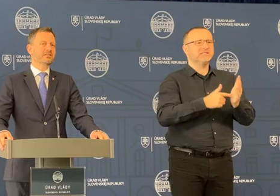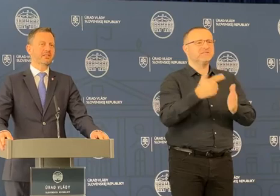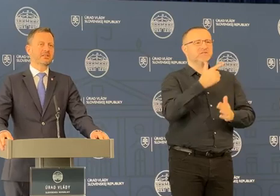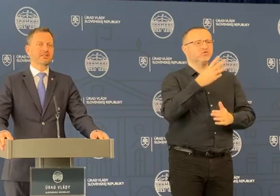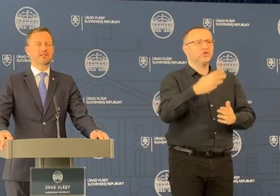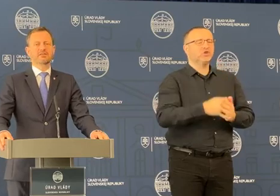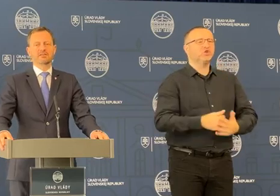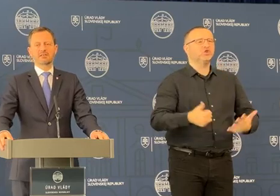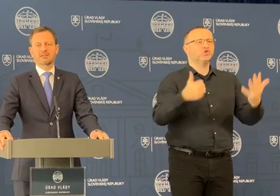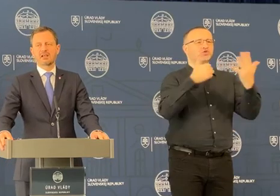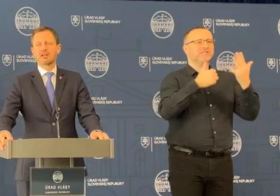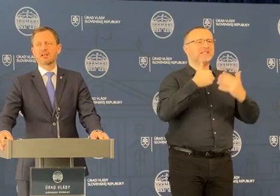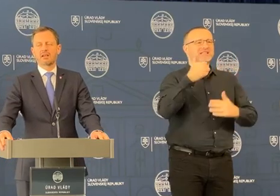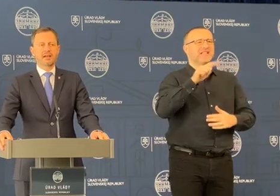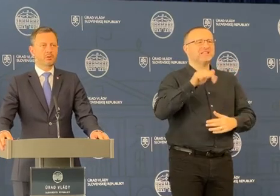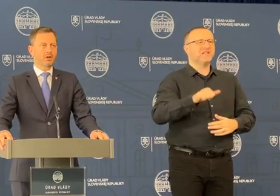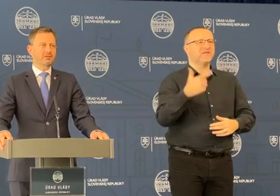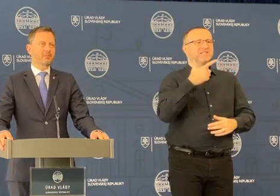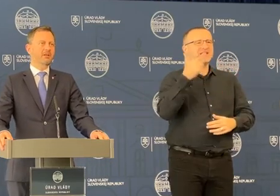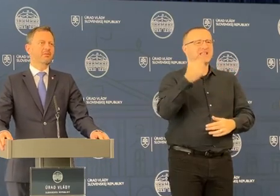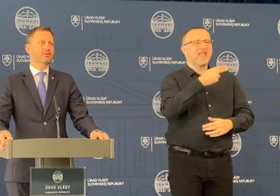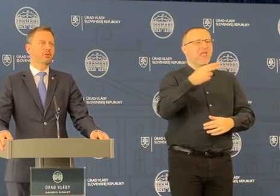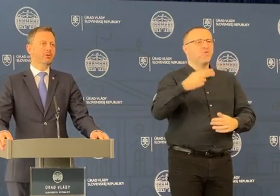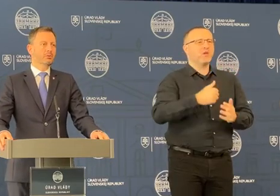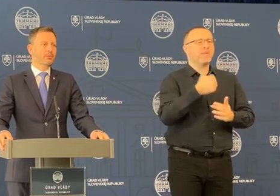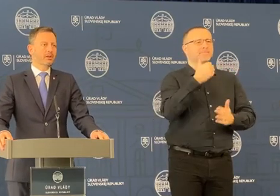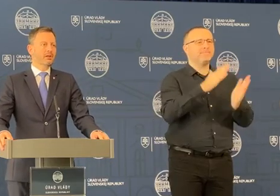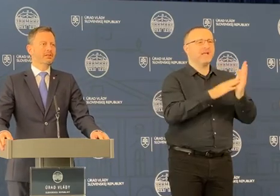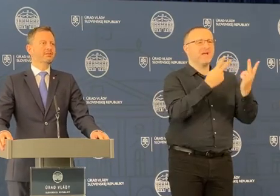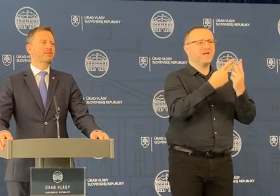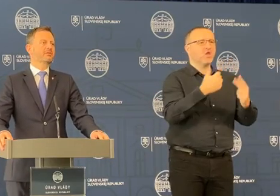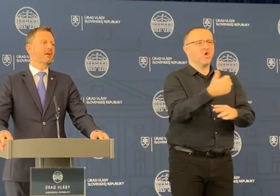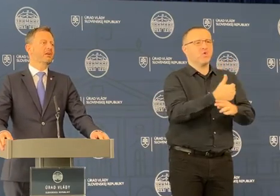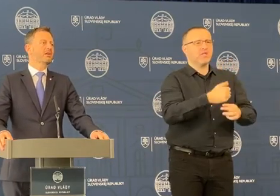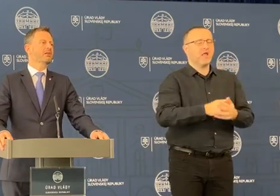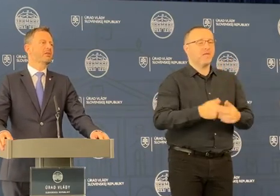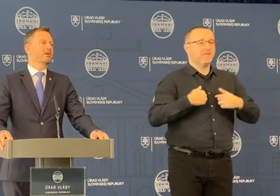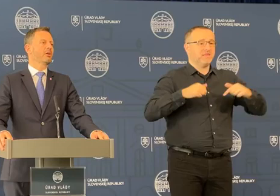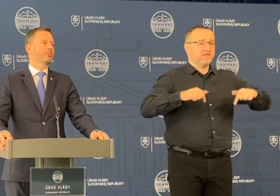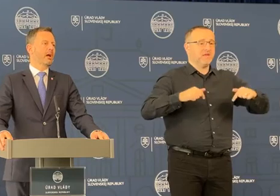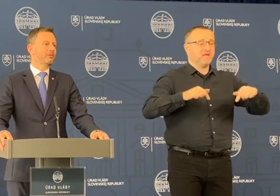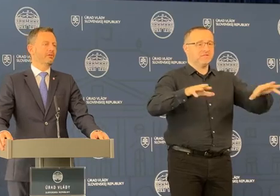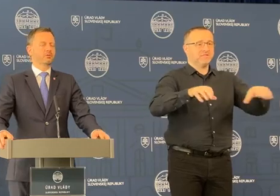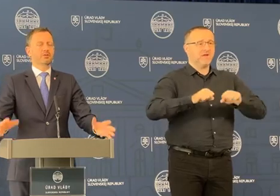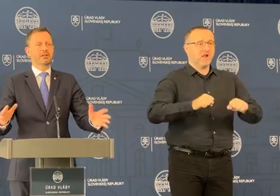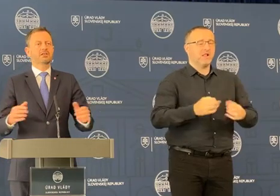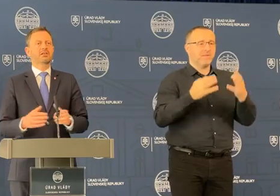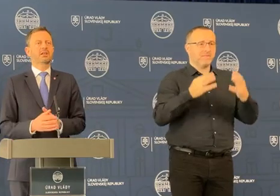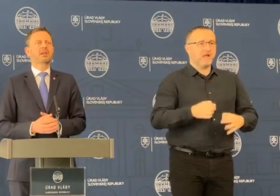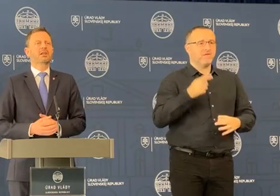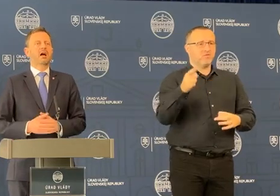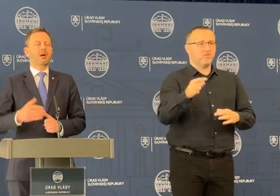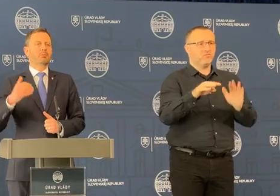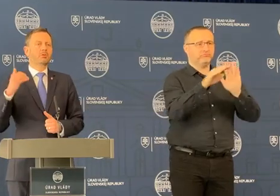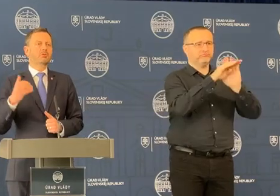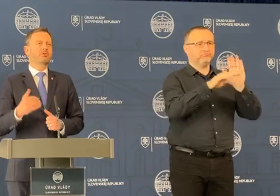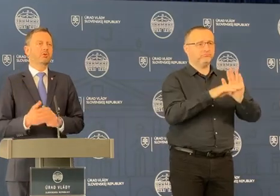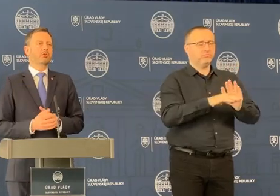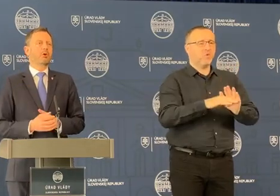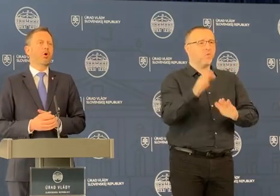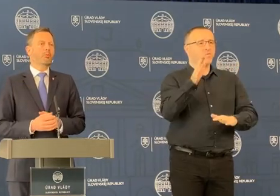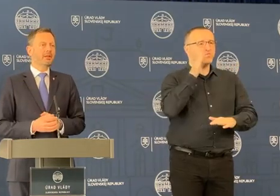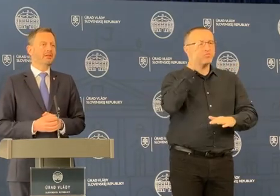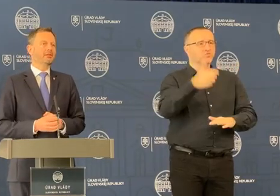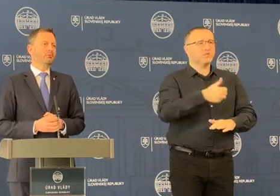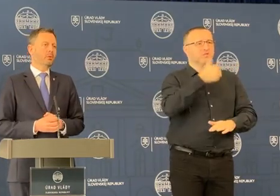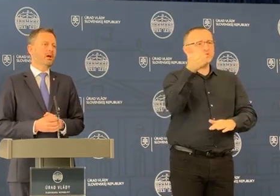61,21 eur za megawatt hodinu. Dnes sme schválili práve toto nariadenie, aby v budúci